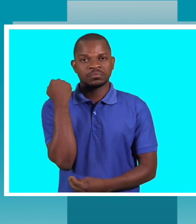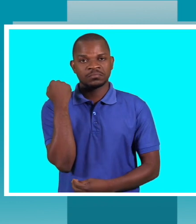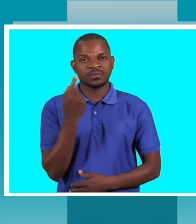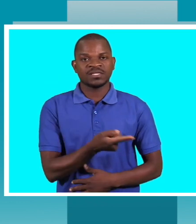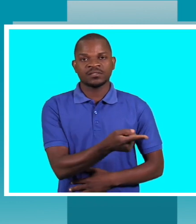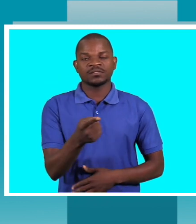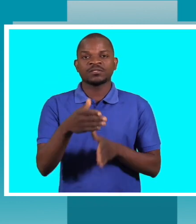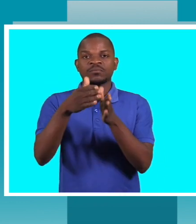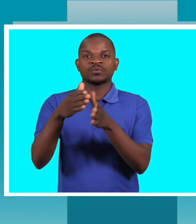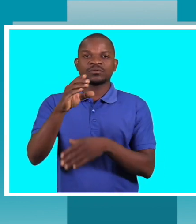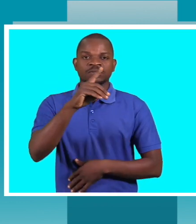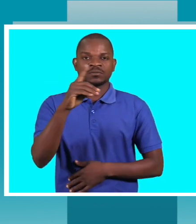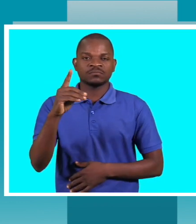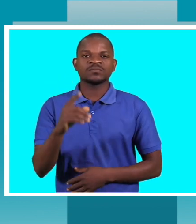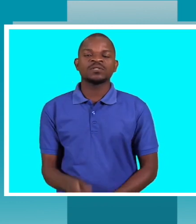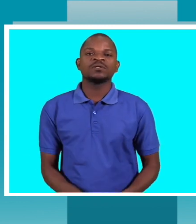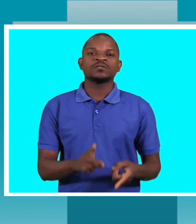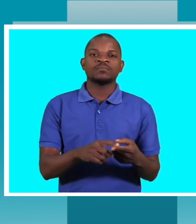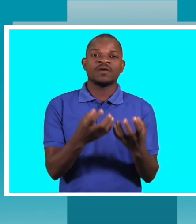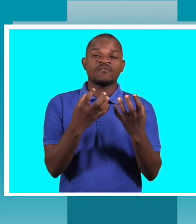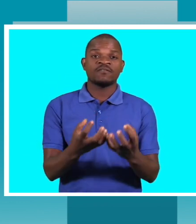pessoas com deficiência vivem, à falta de informação,